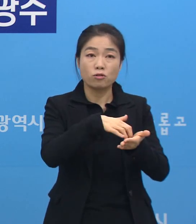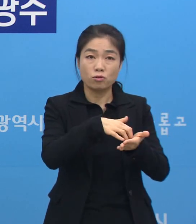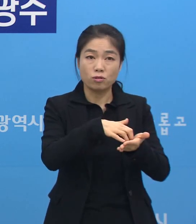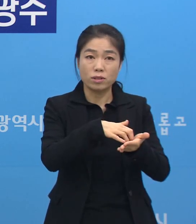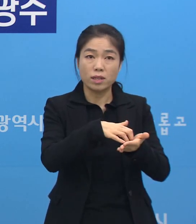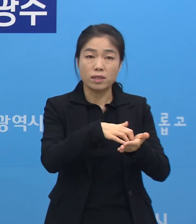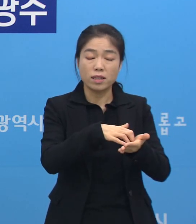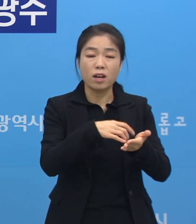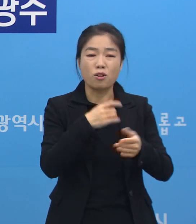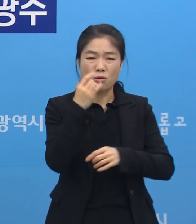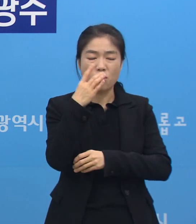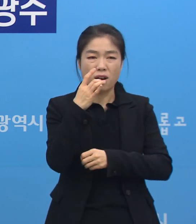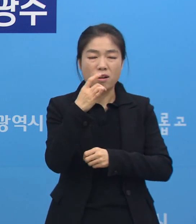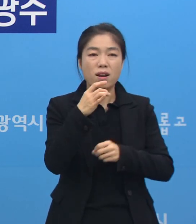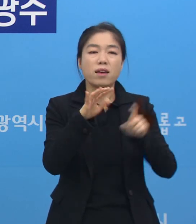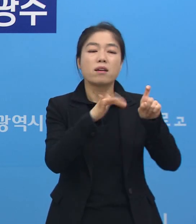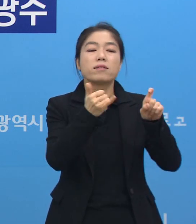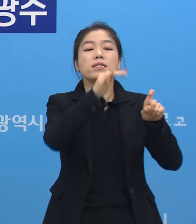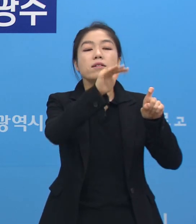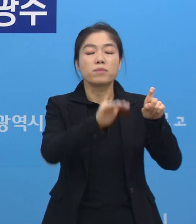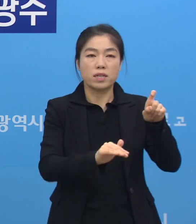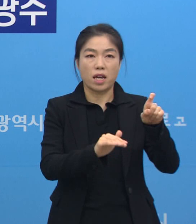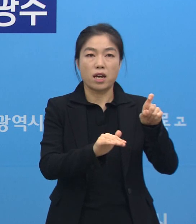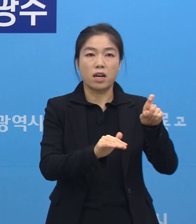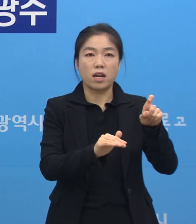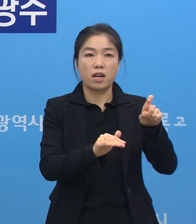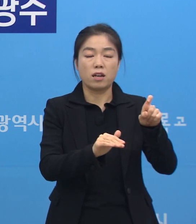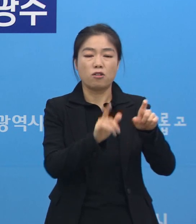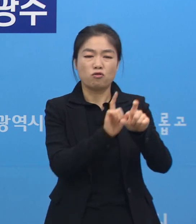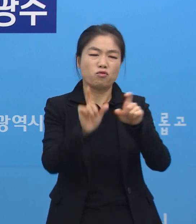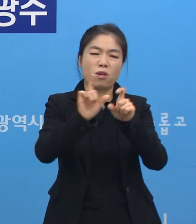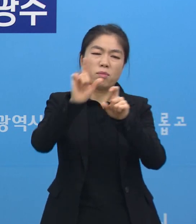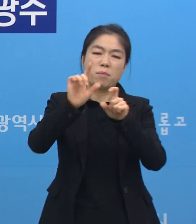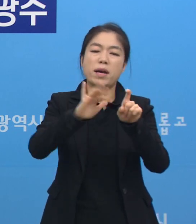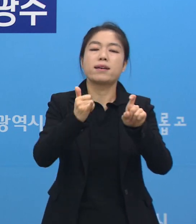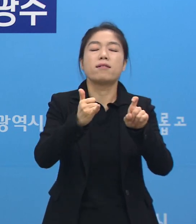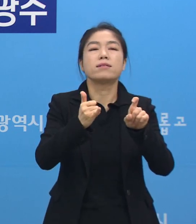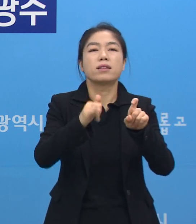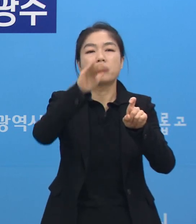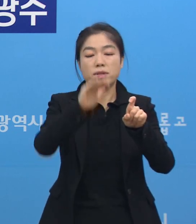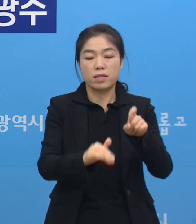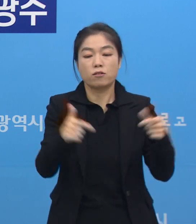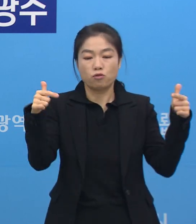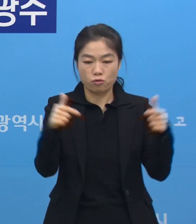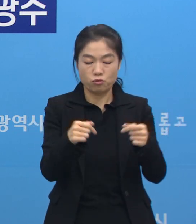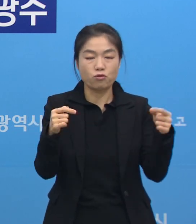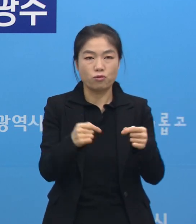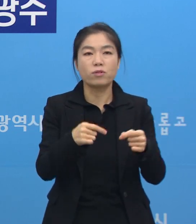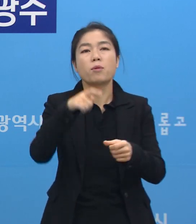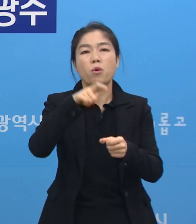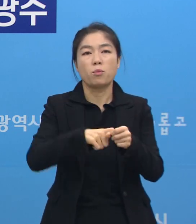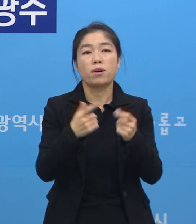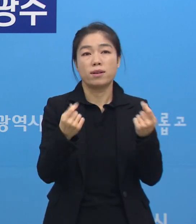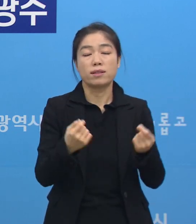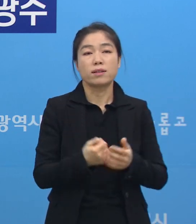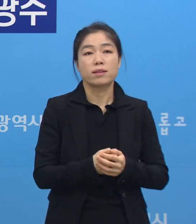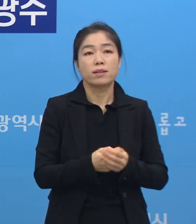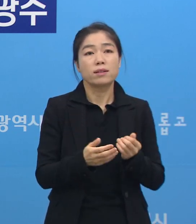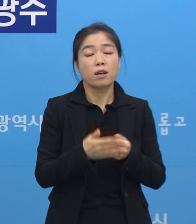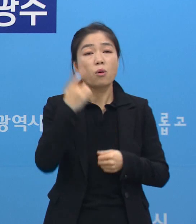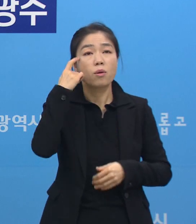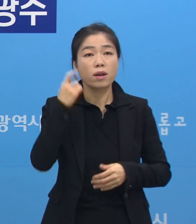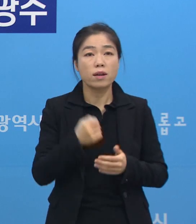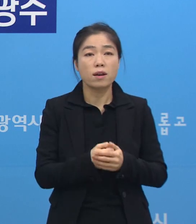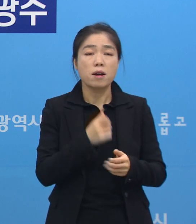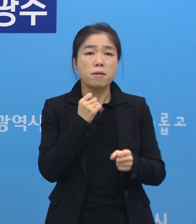저희들 목표도 한 자릿수로 지금 추가로 생기는 확진자를 한 자릿수로 낮추는 것이 저희들 최대 목표입니다. 왜냐하면